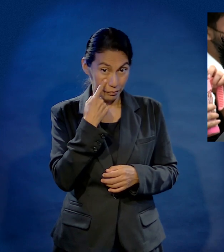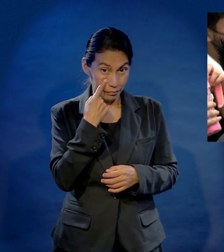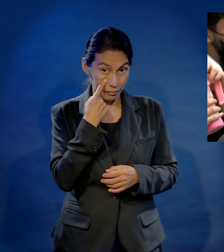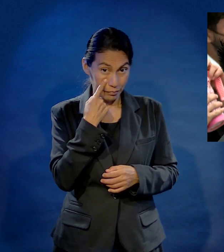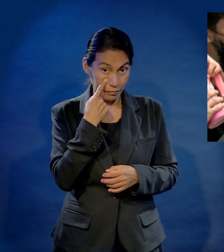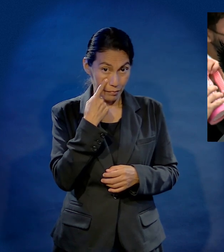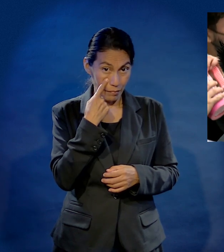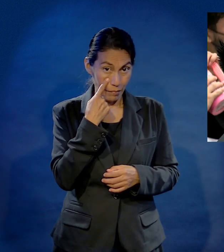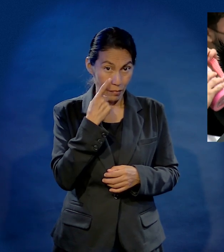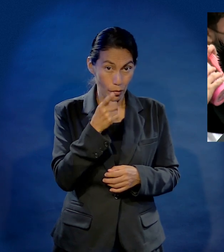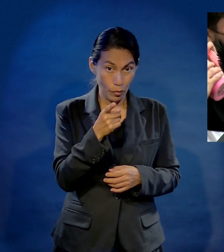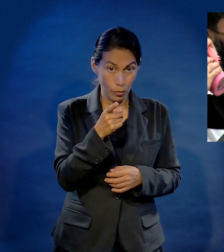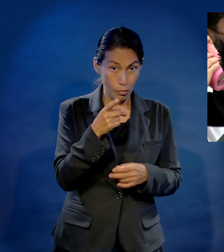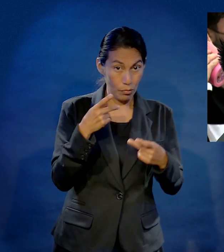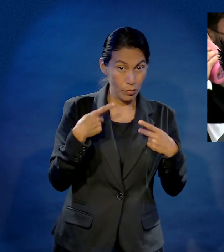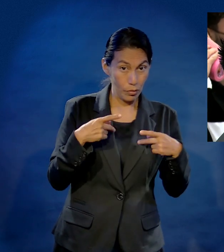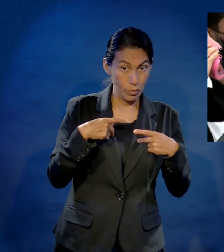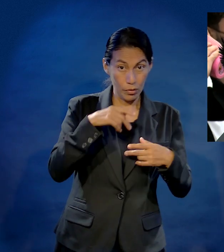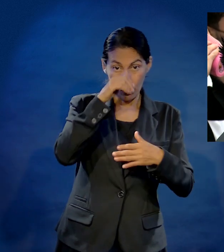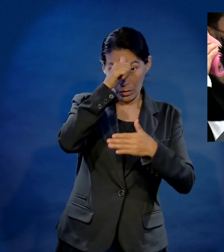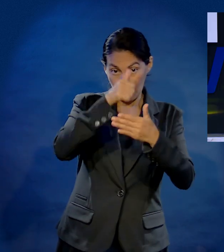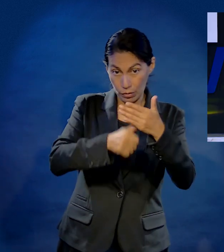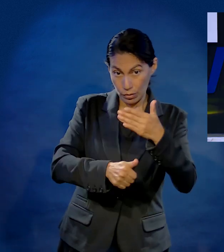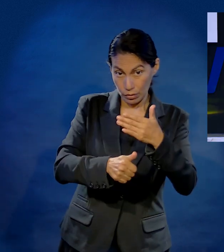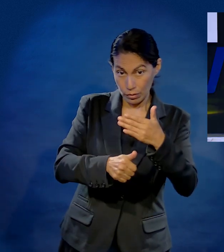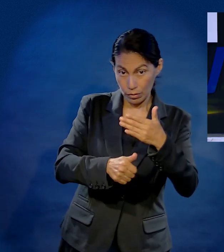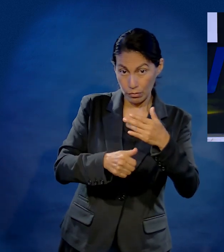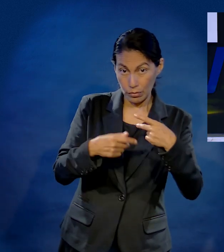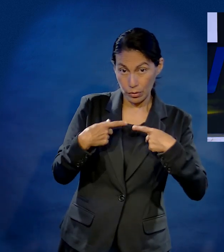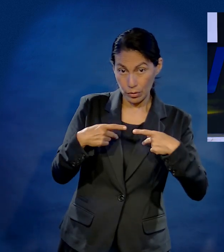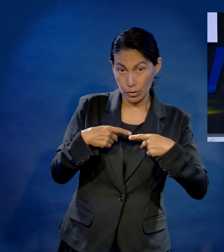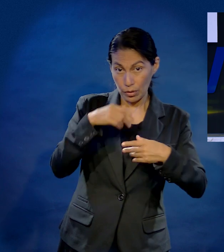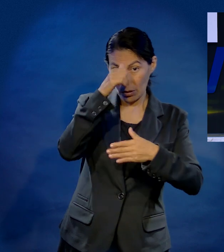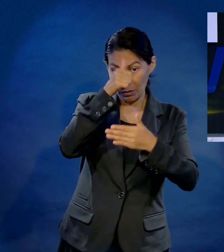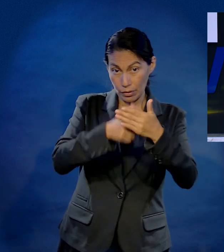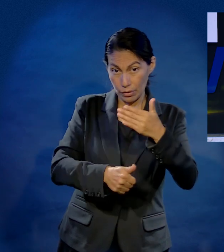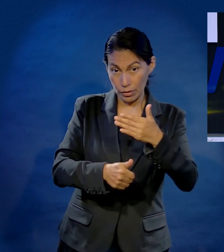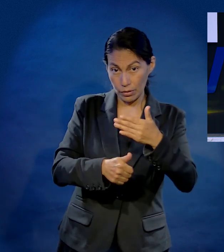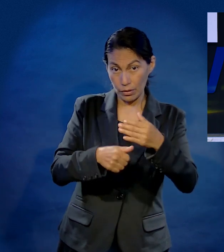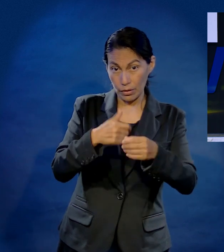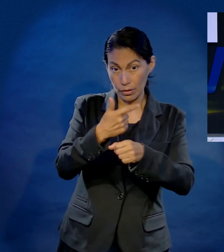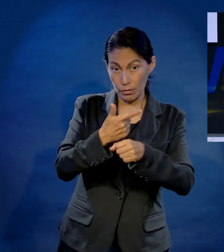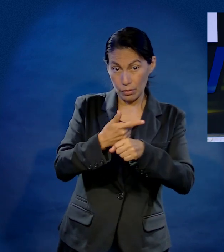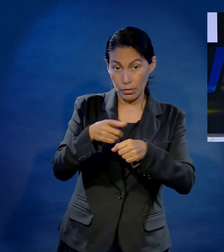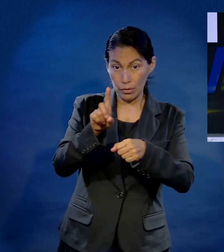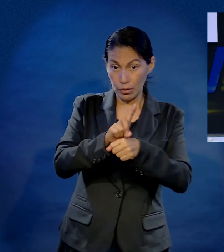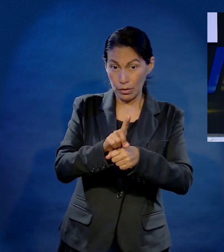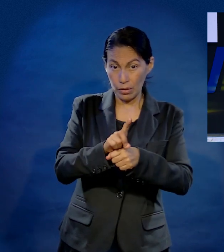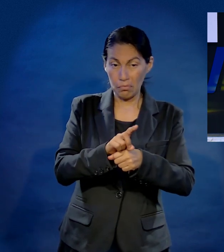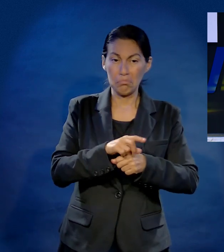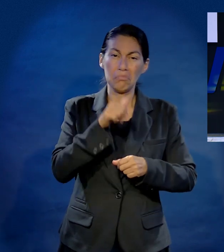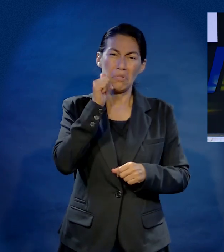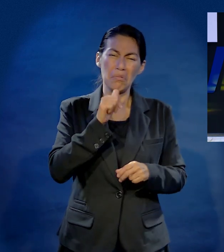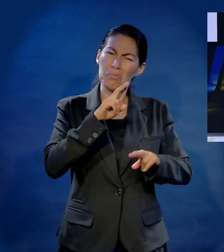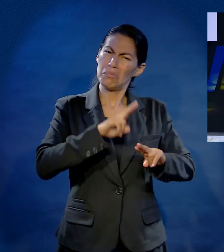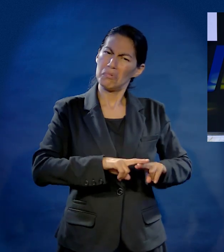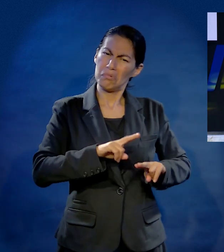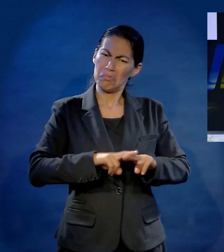Perdón por lo que voy a decir, pero he visto muchas veces, no te cases con un hombre adventista del séptimo día nominal y de banca.